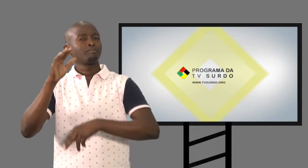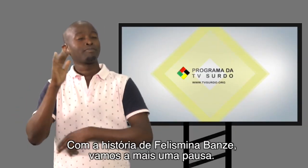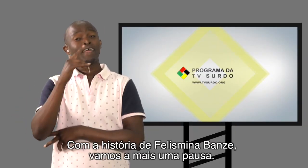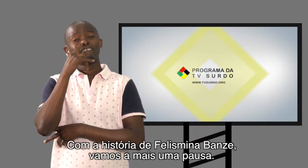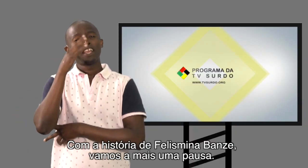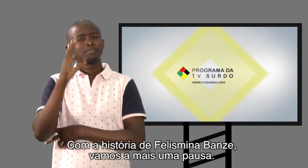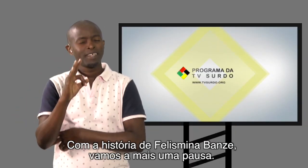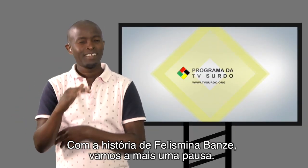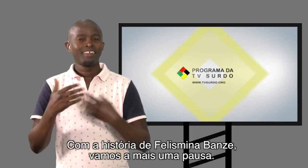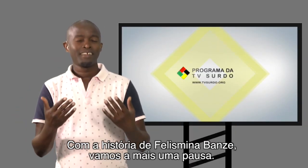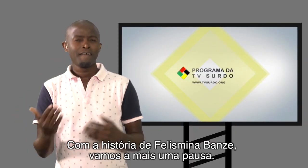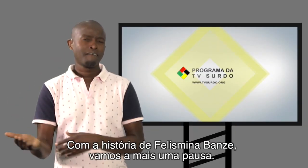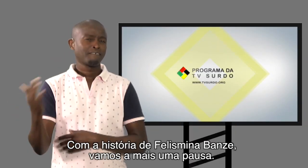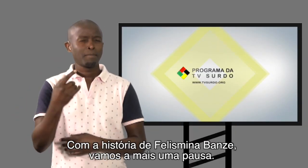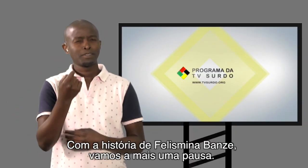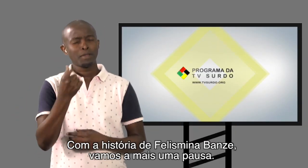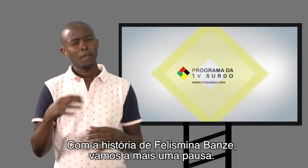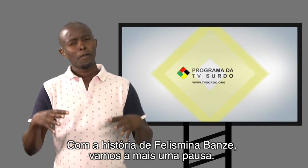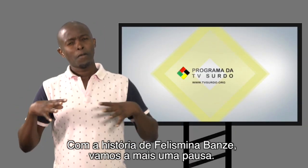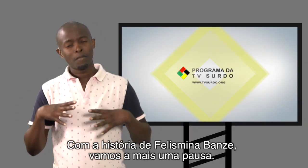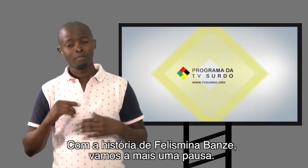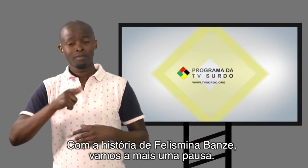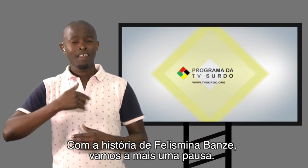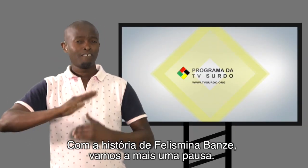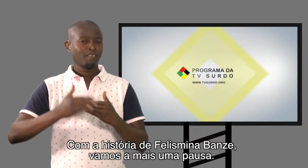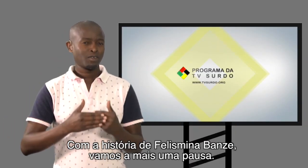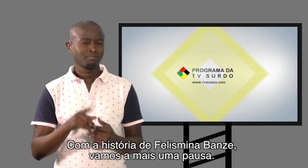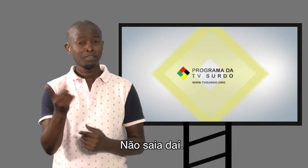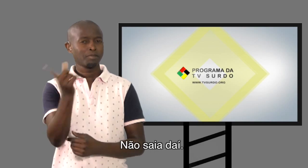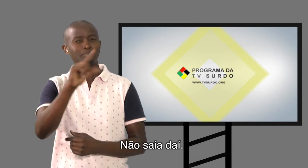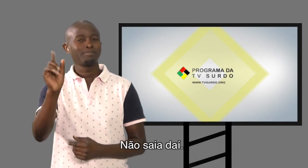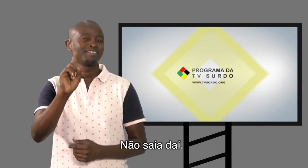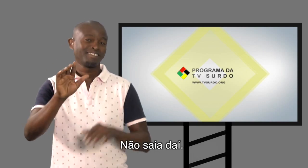com a história de Felizmina Banz vamos a mais uma pausa não saia daí